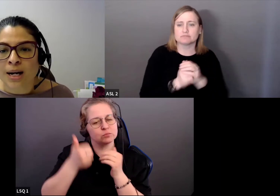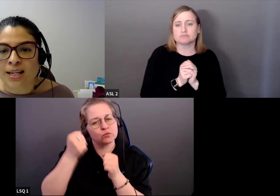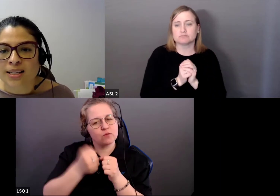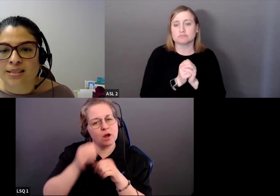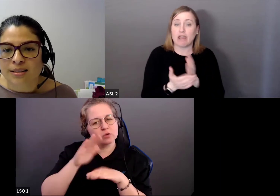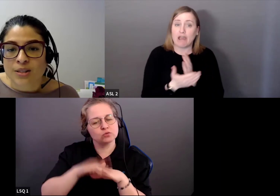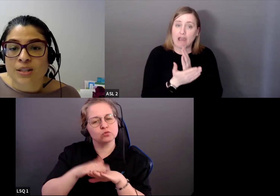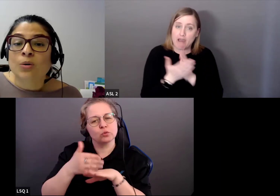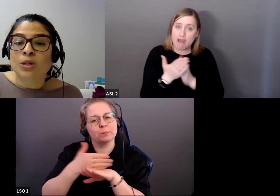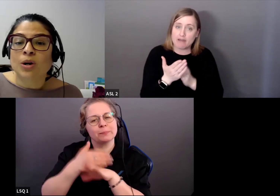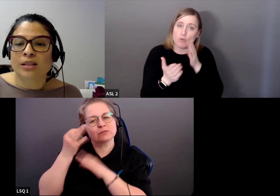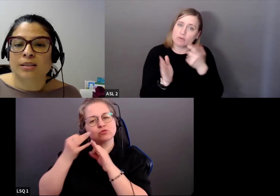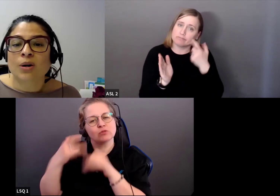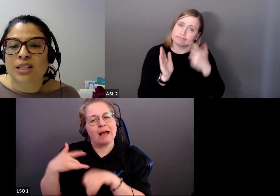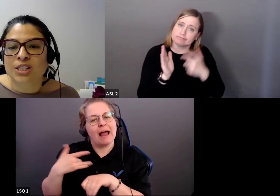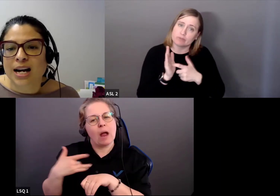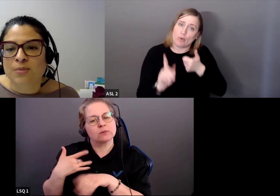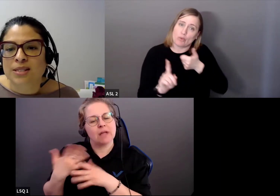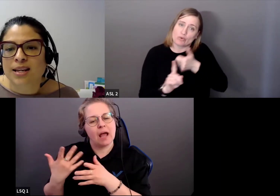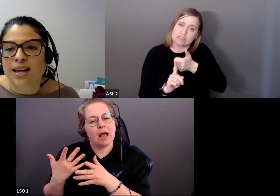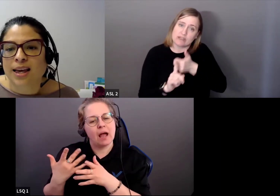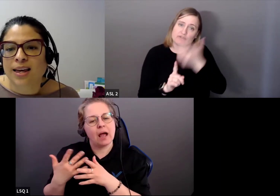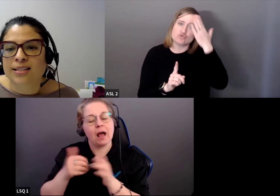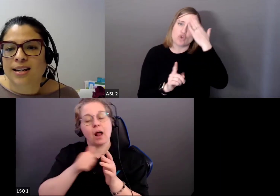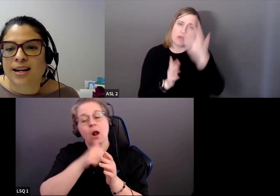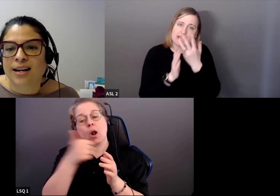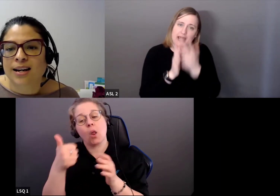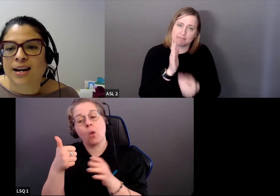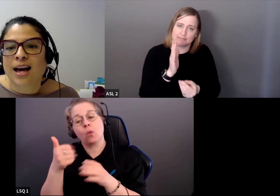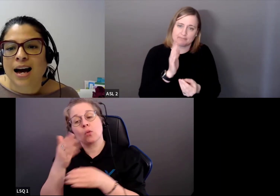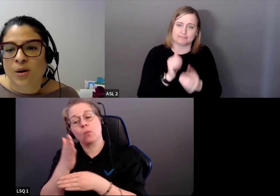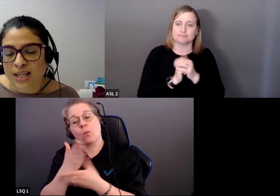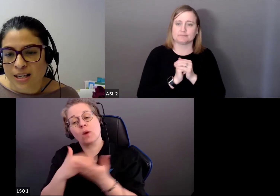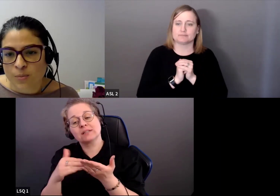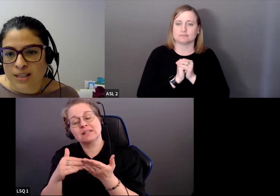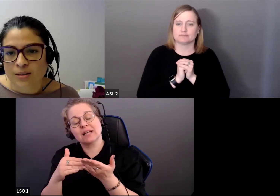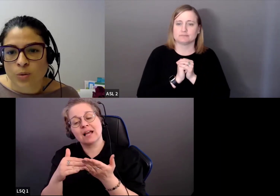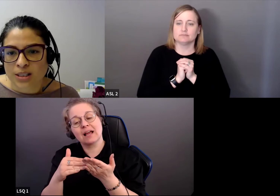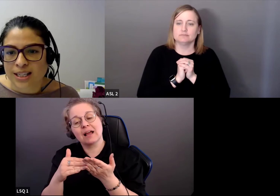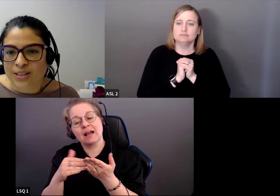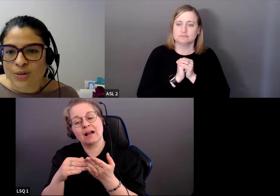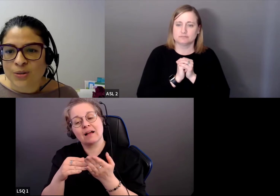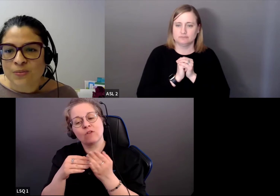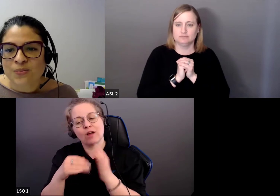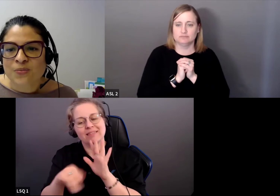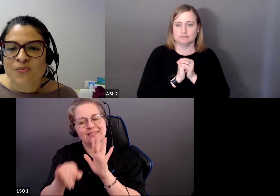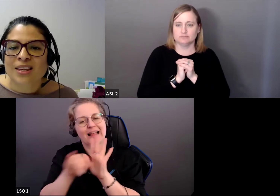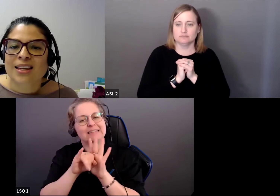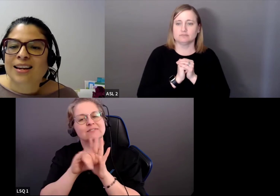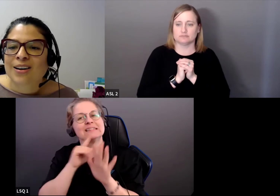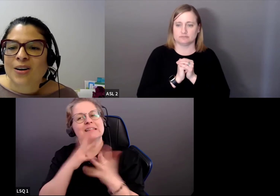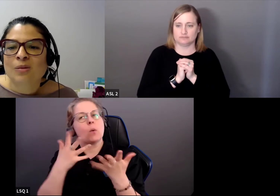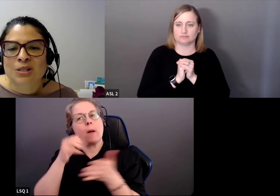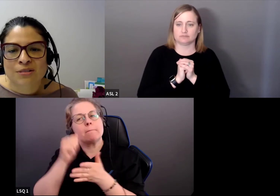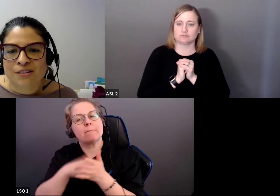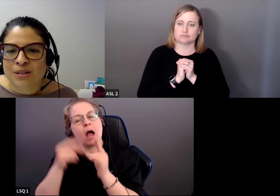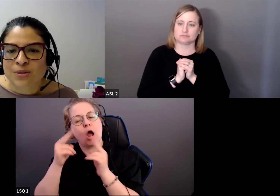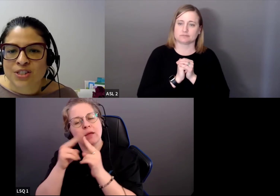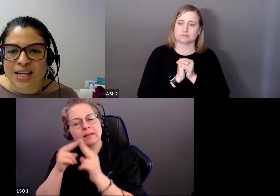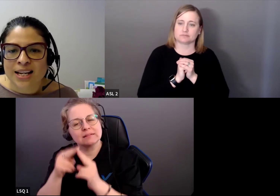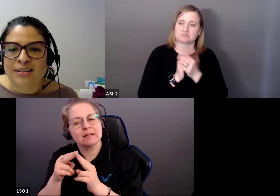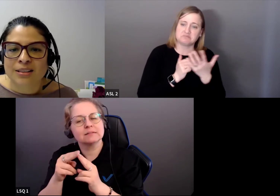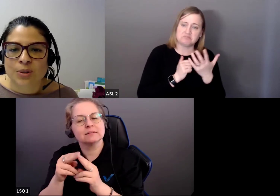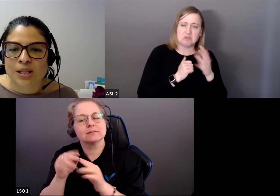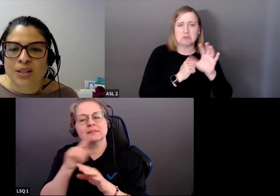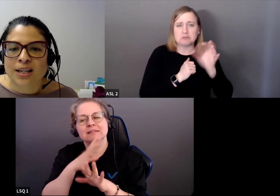va identifier leur manque de connaissances et l'incidence sur le travail